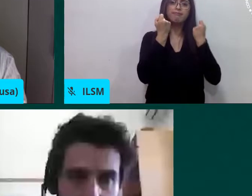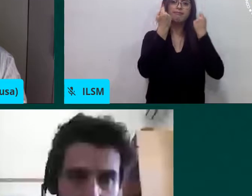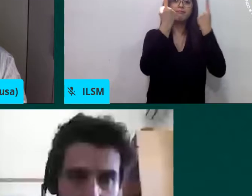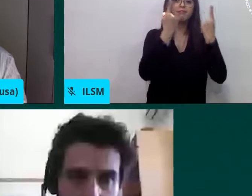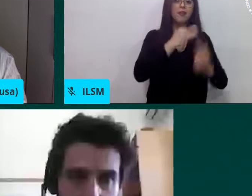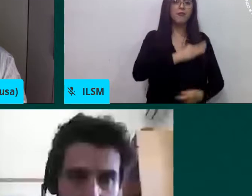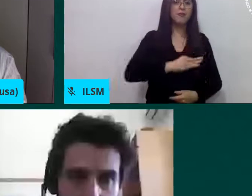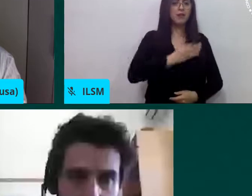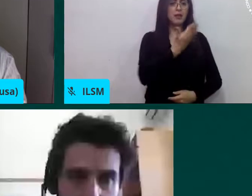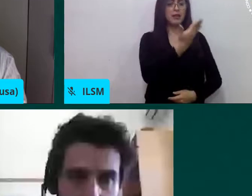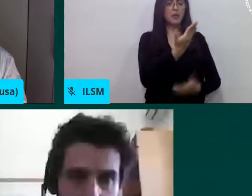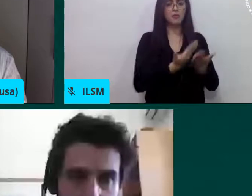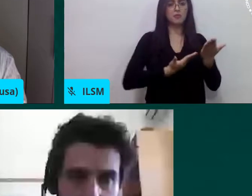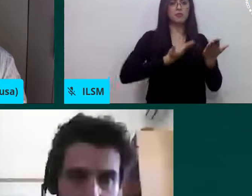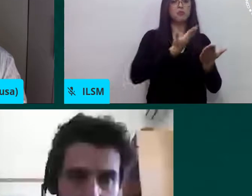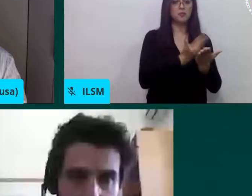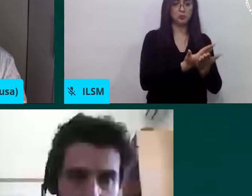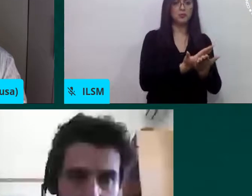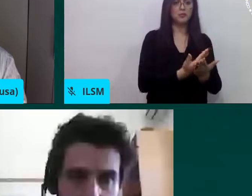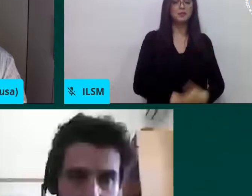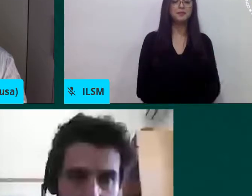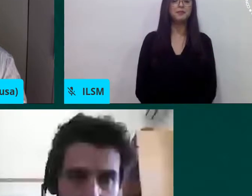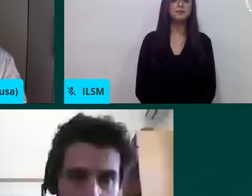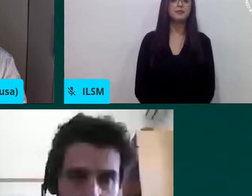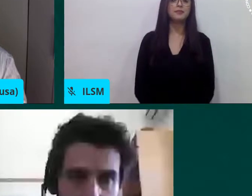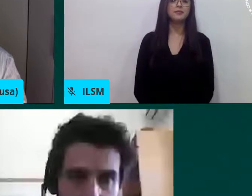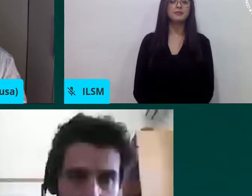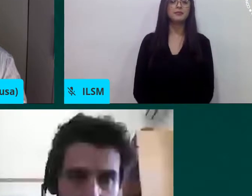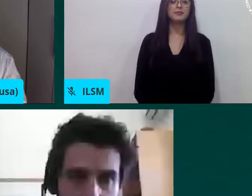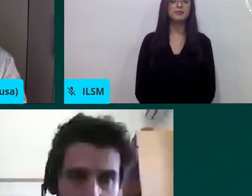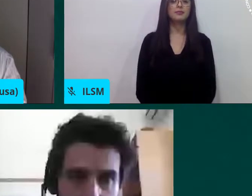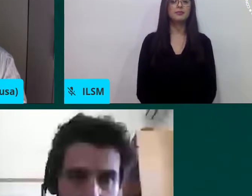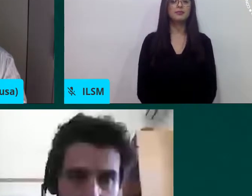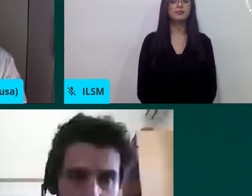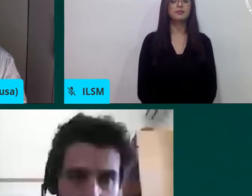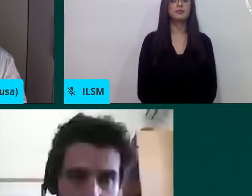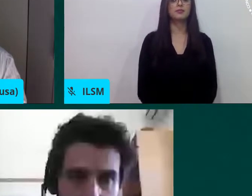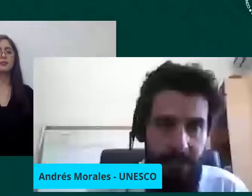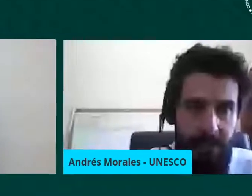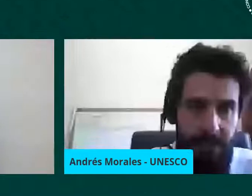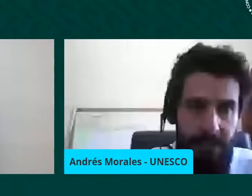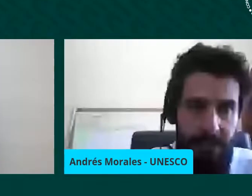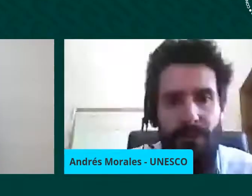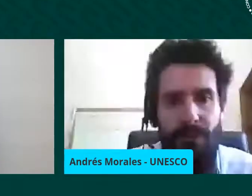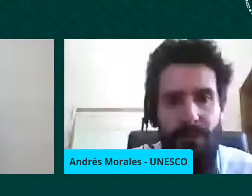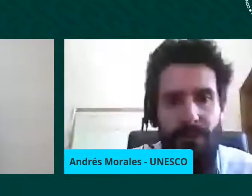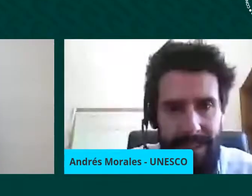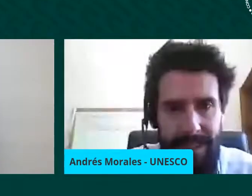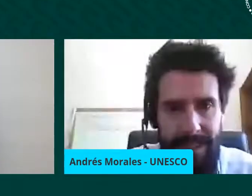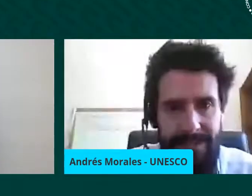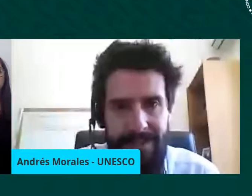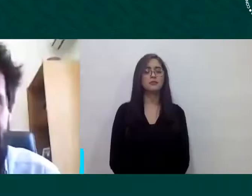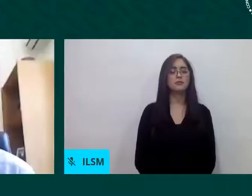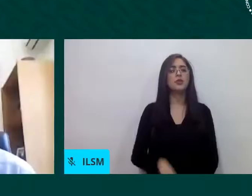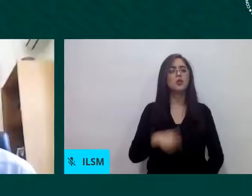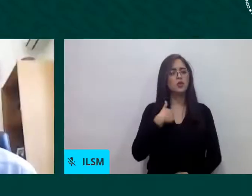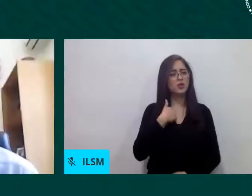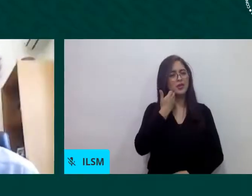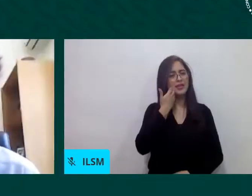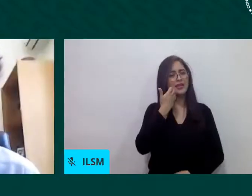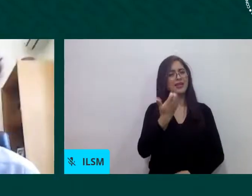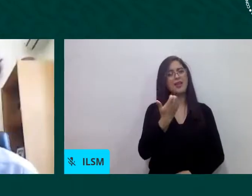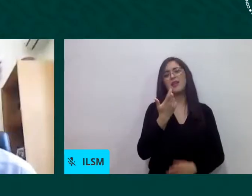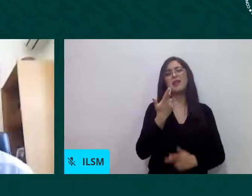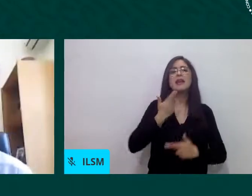Quería volver un poco a que retomáramos frente a los desafíos que se